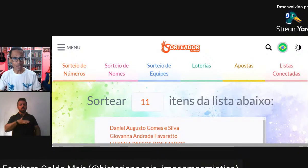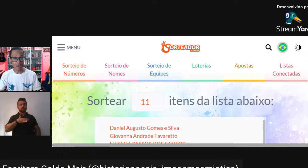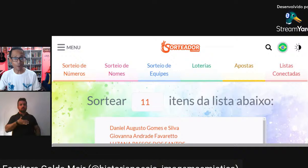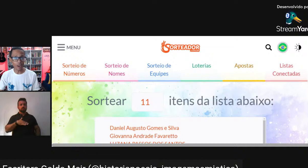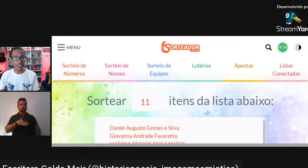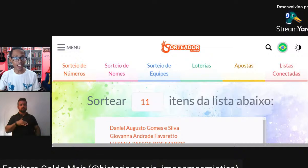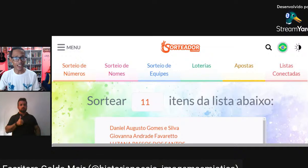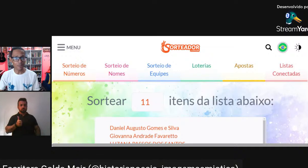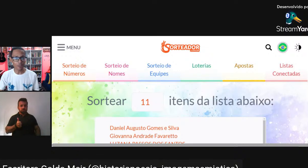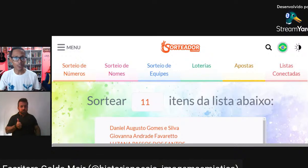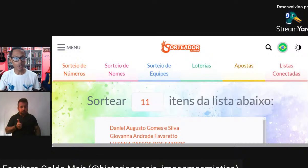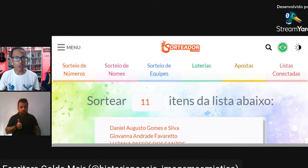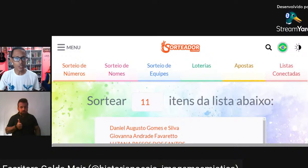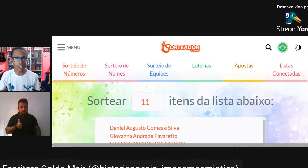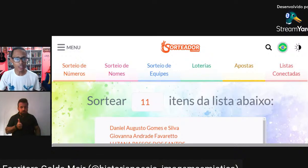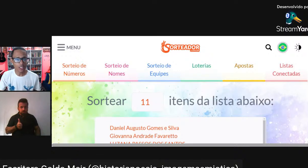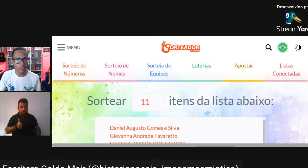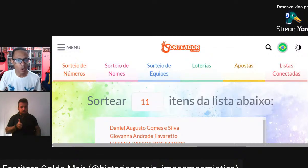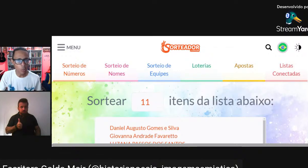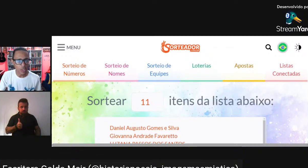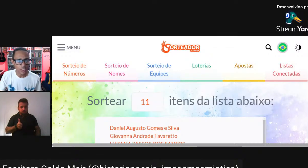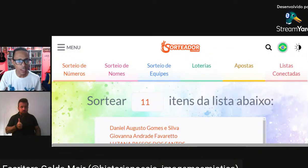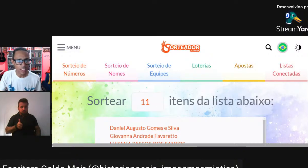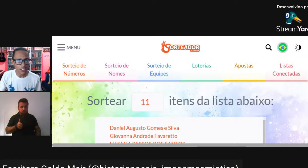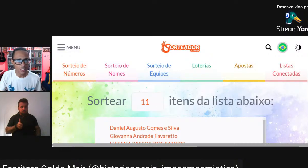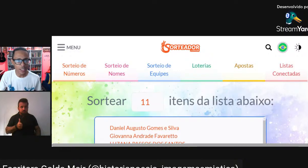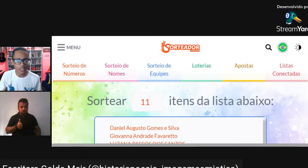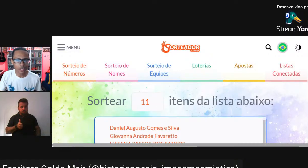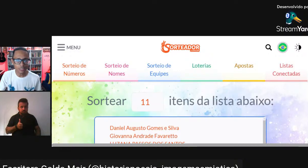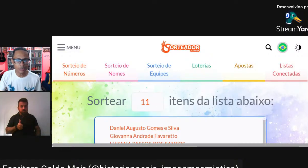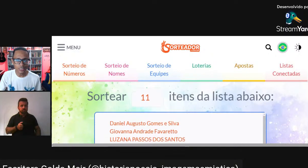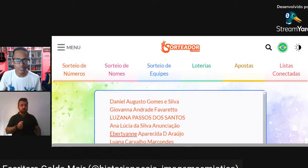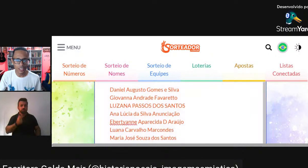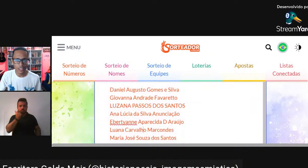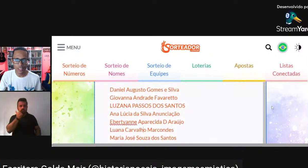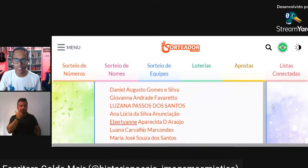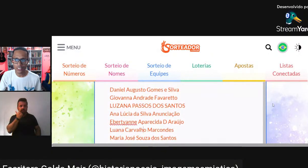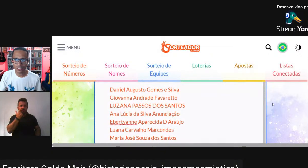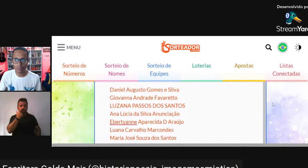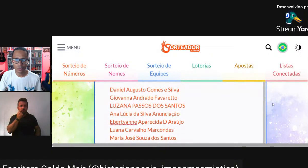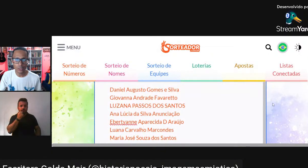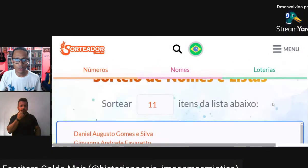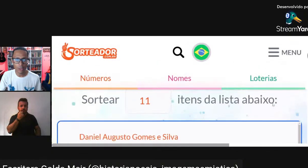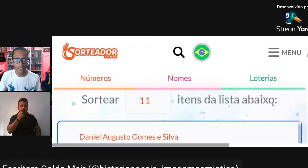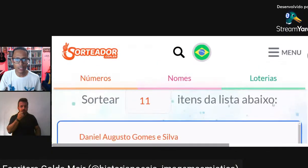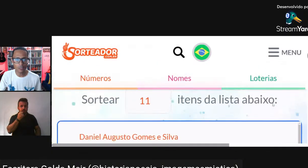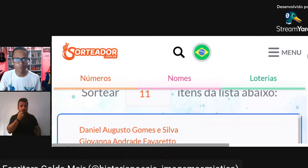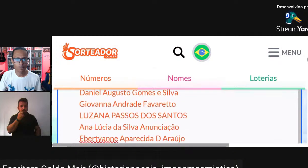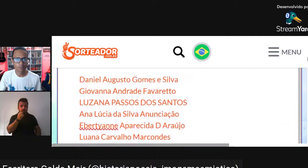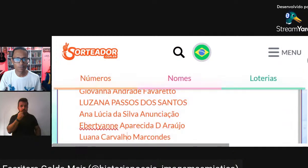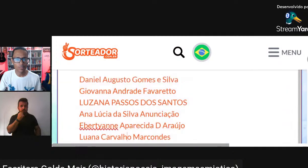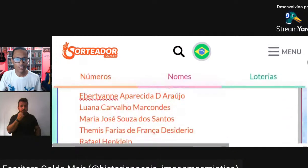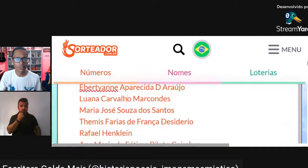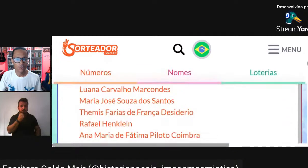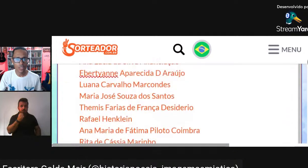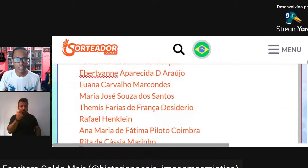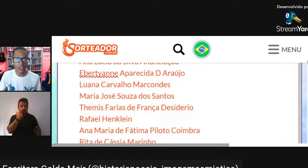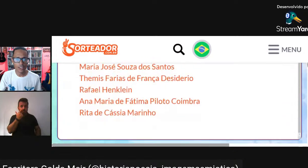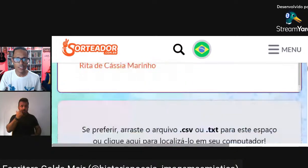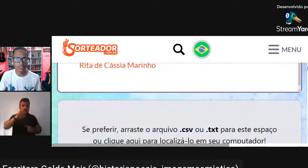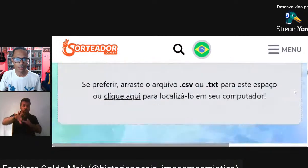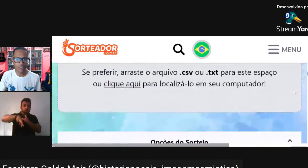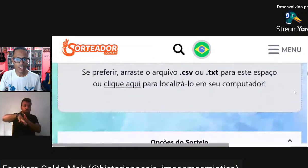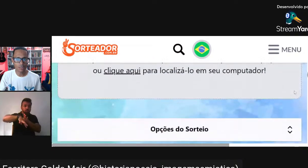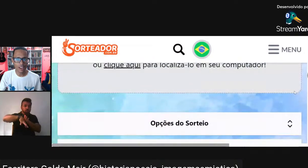Vamos lá Vamos clicar aqui Para fazer o sorteio Deixa eu ver como está aqui A janela Está grande Muito bem Então vou